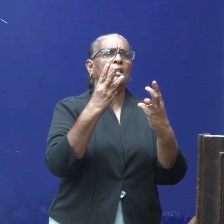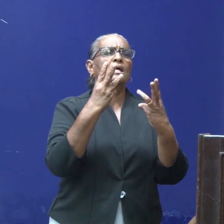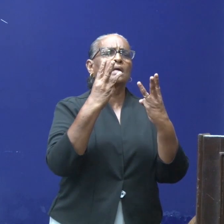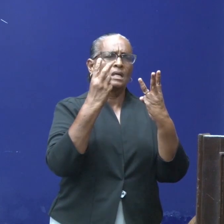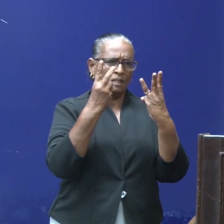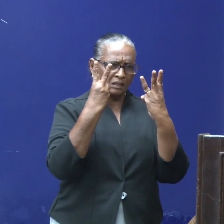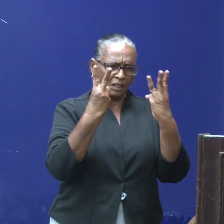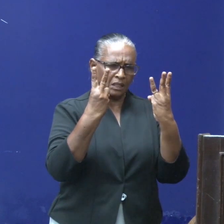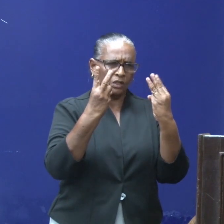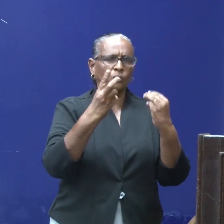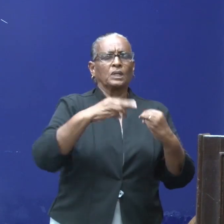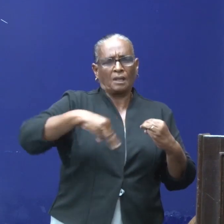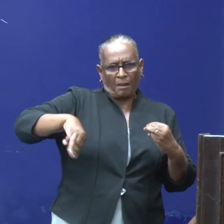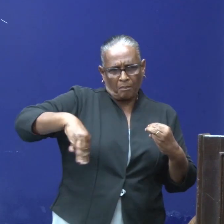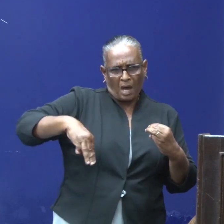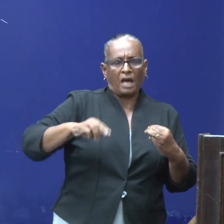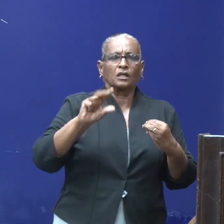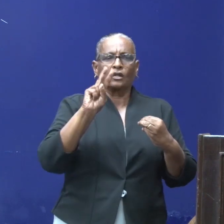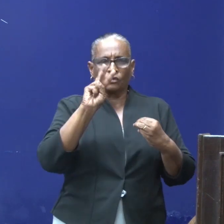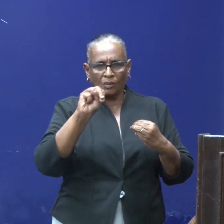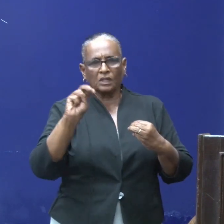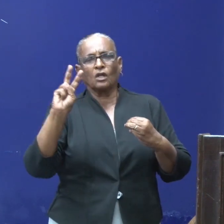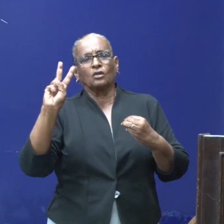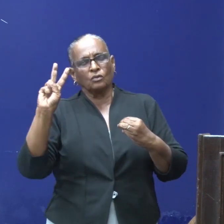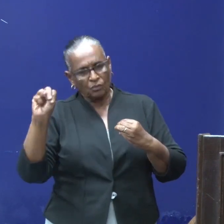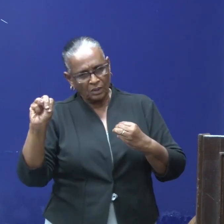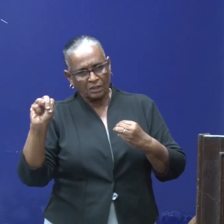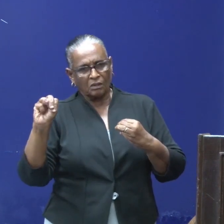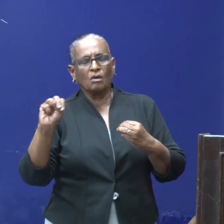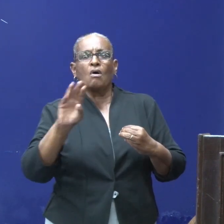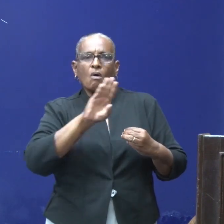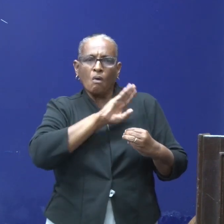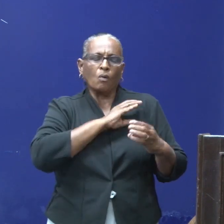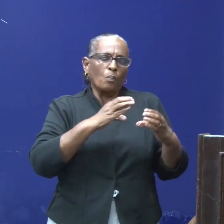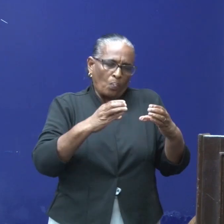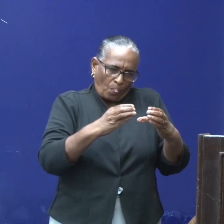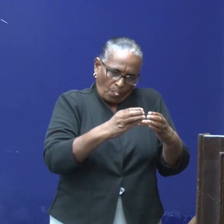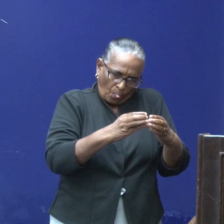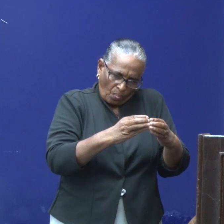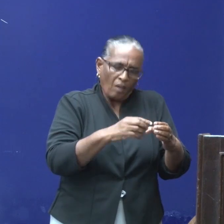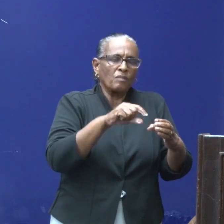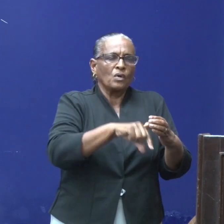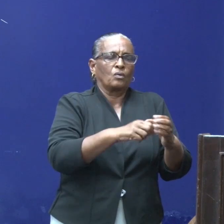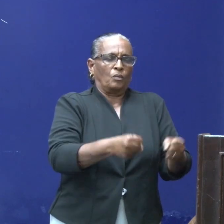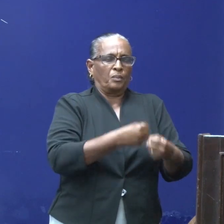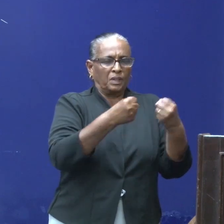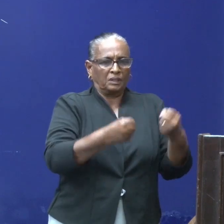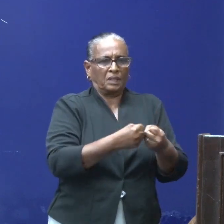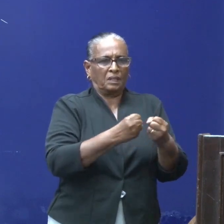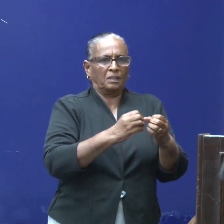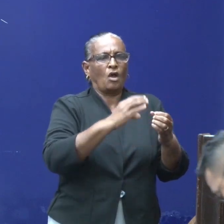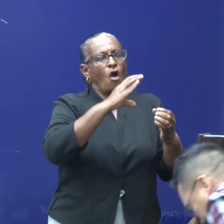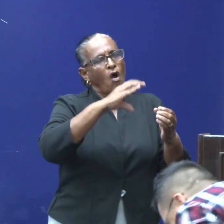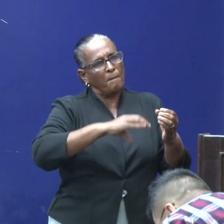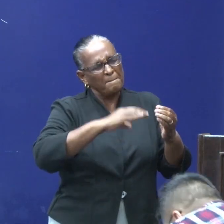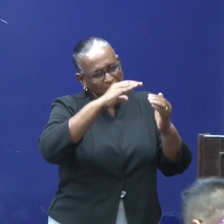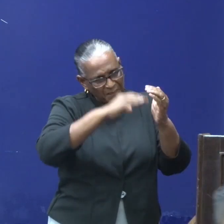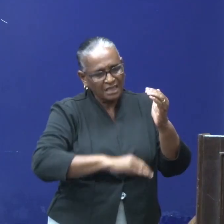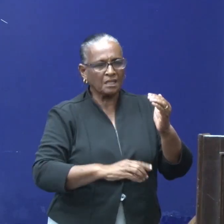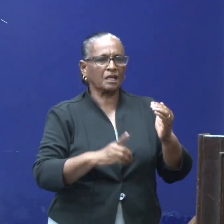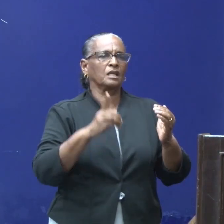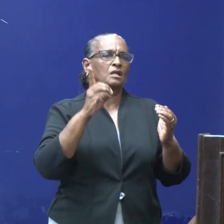2020. Let wel, ook in kleine groepen van minder dan honderd man.